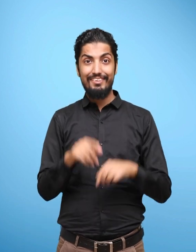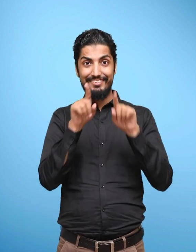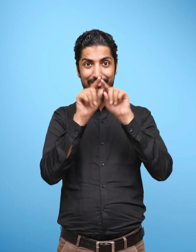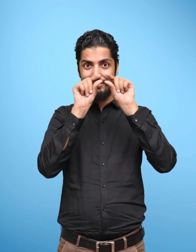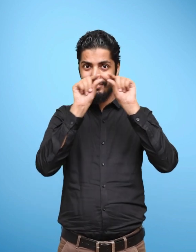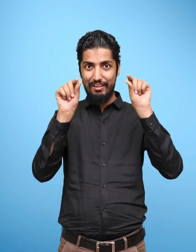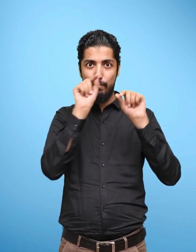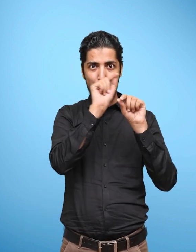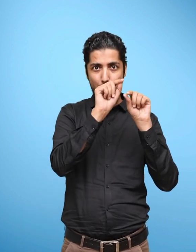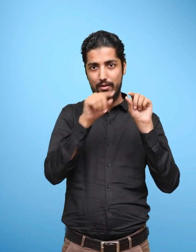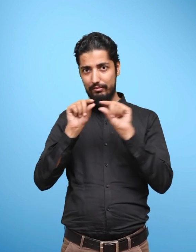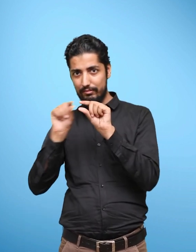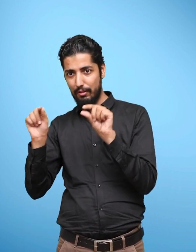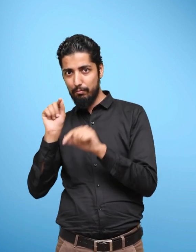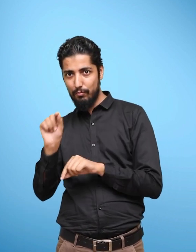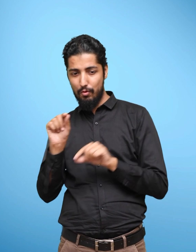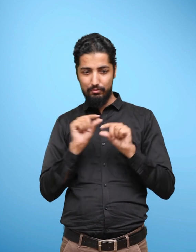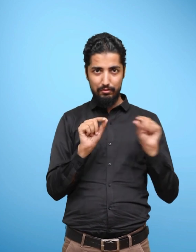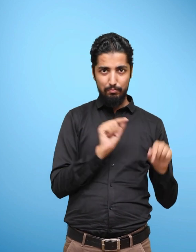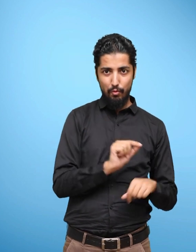touch points may not be in same line.